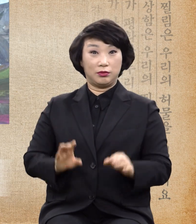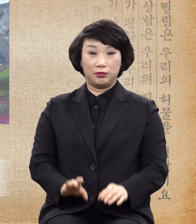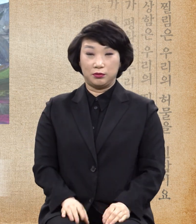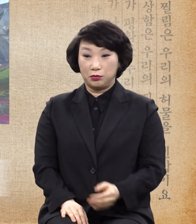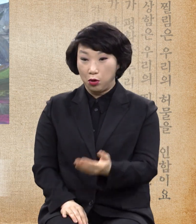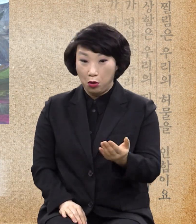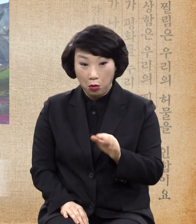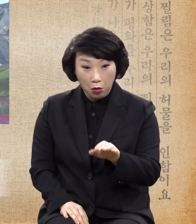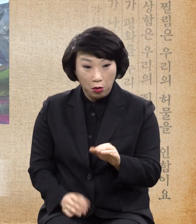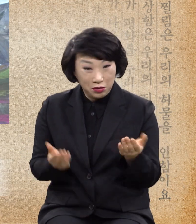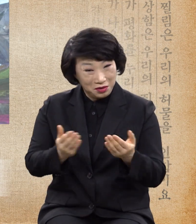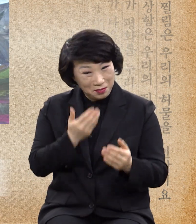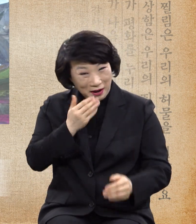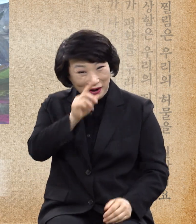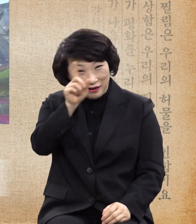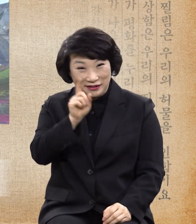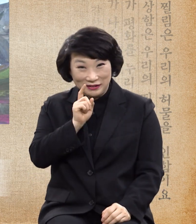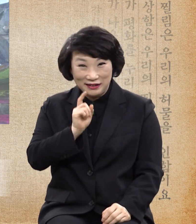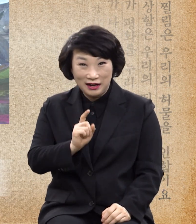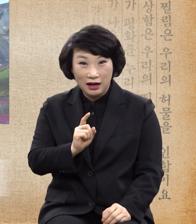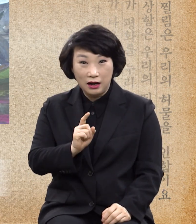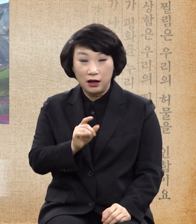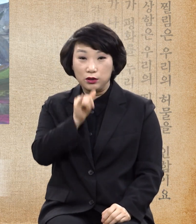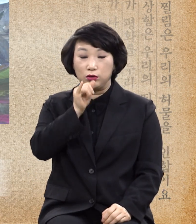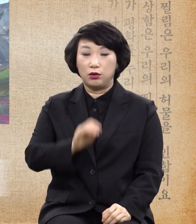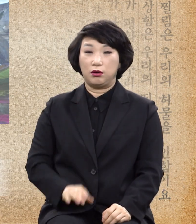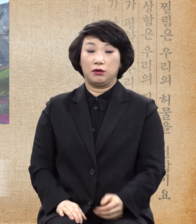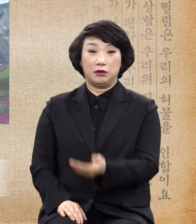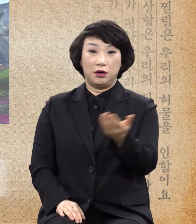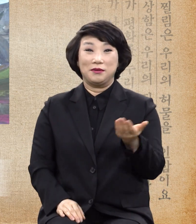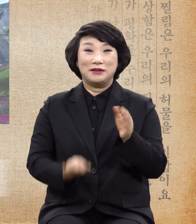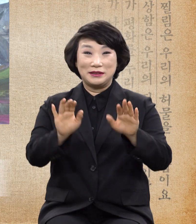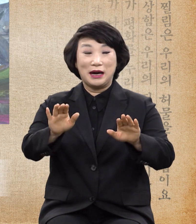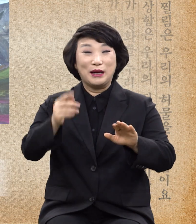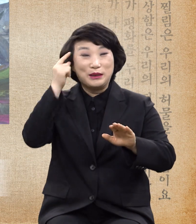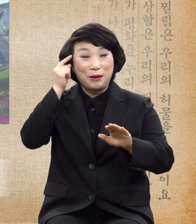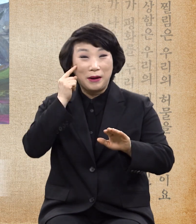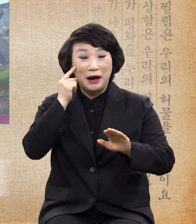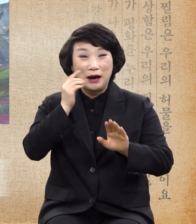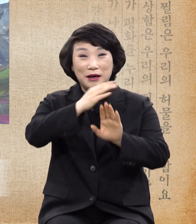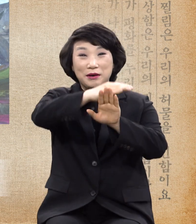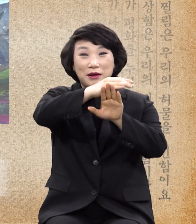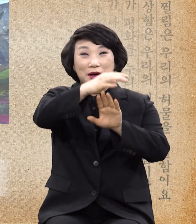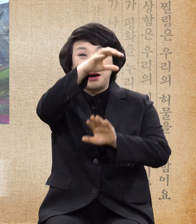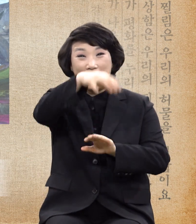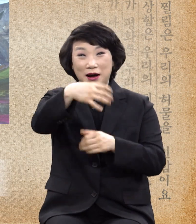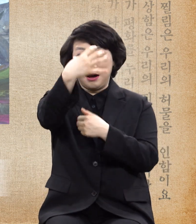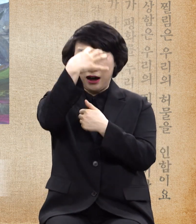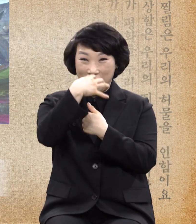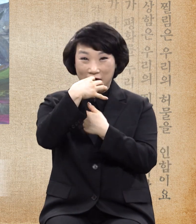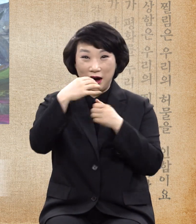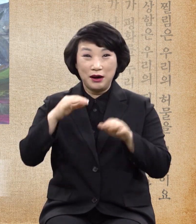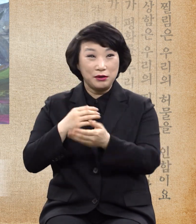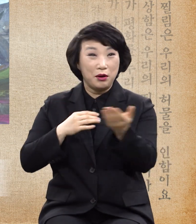일이 일어날 수 있겠는가 우리가 만약에 김정은이 못해서 공산주의를 한다고 생각해 봐 교회가 어디 있어